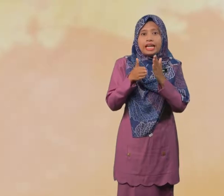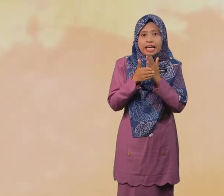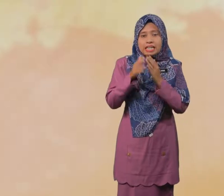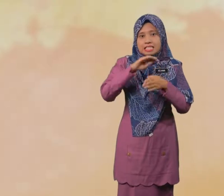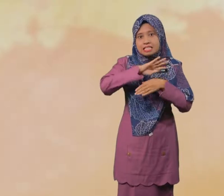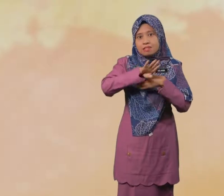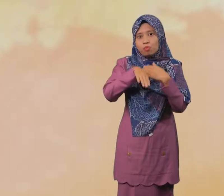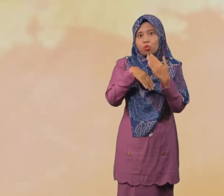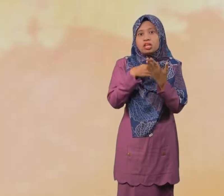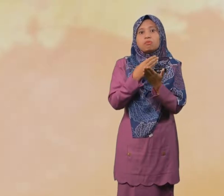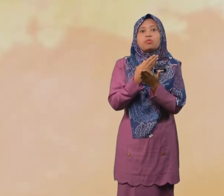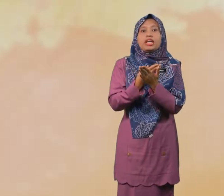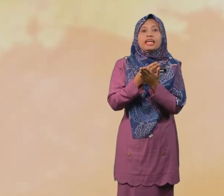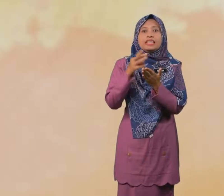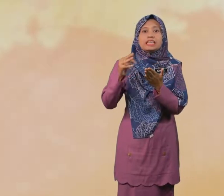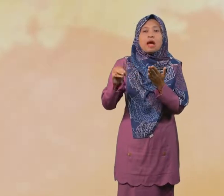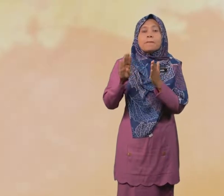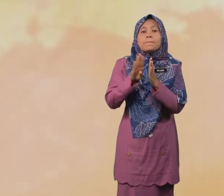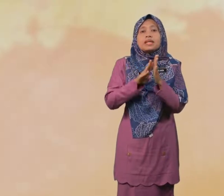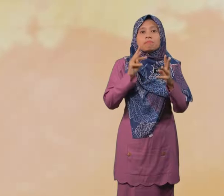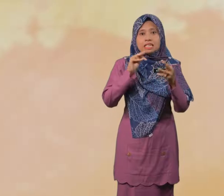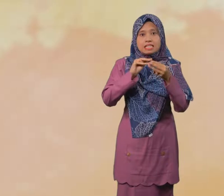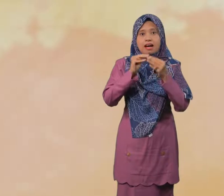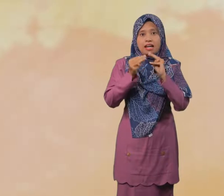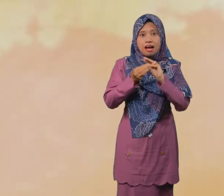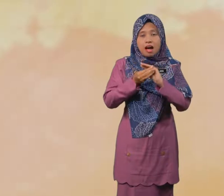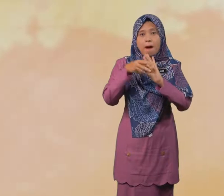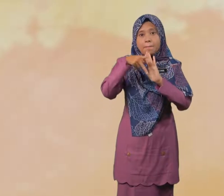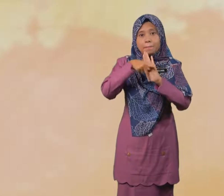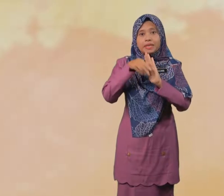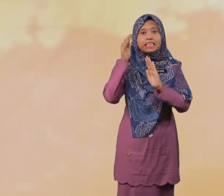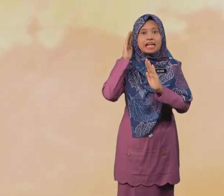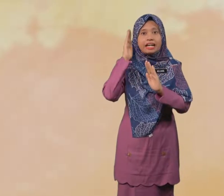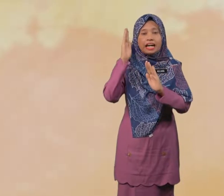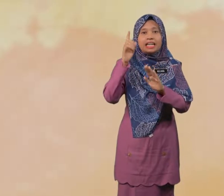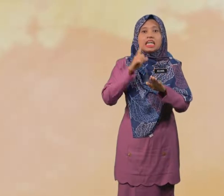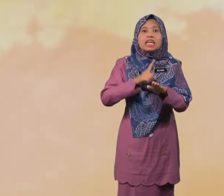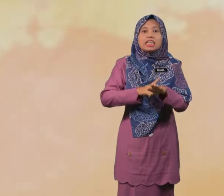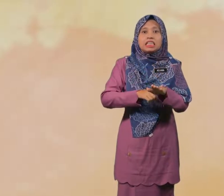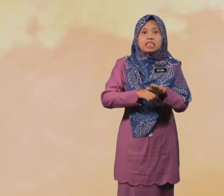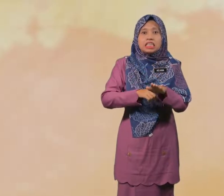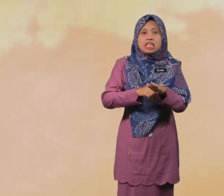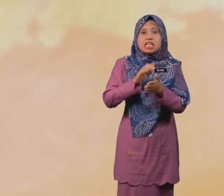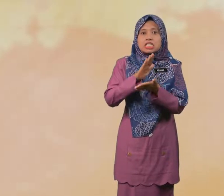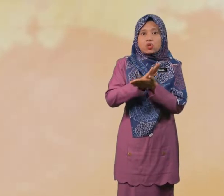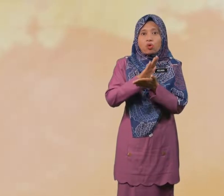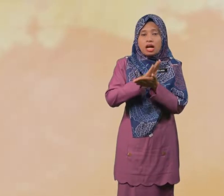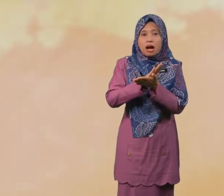semua murid bermasalah pendengaran di sekolah